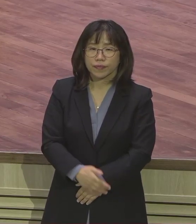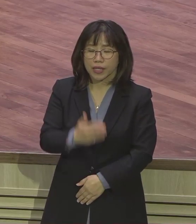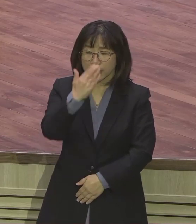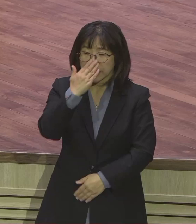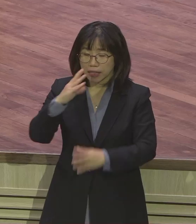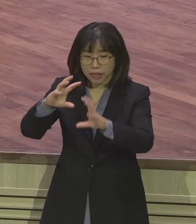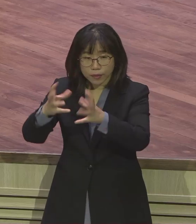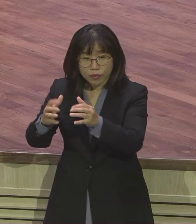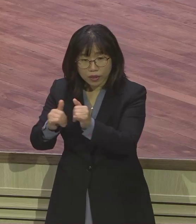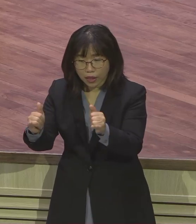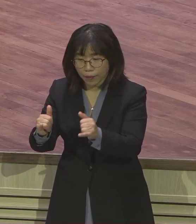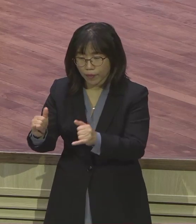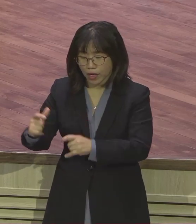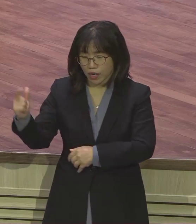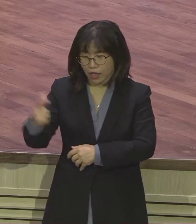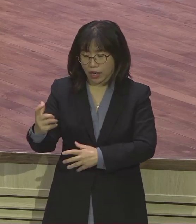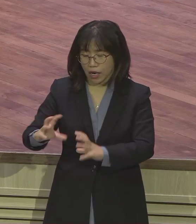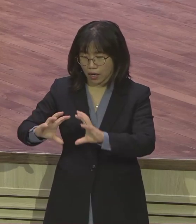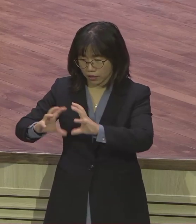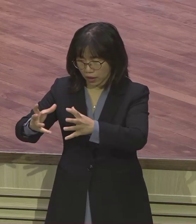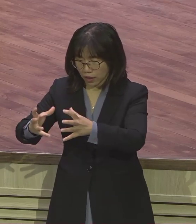작아. 저거 커지면 곤란해, 저거.